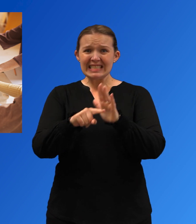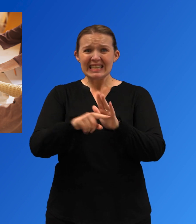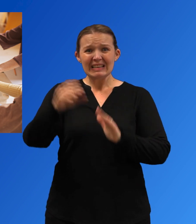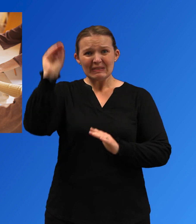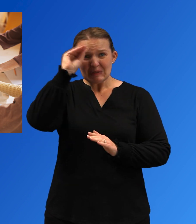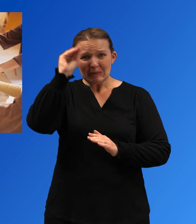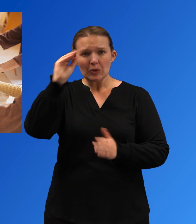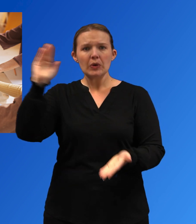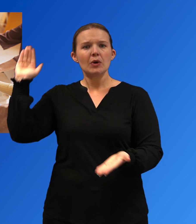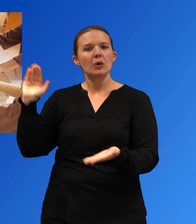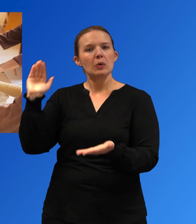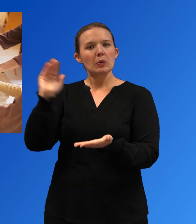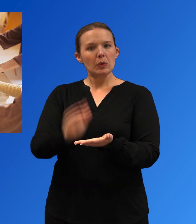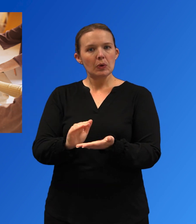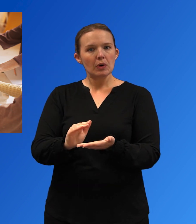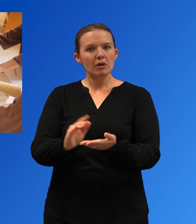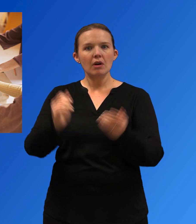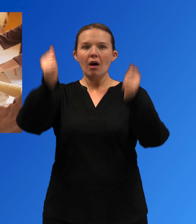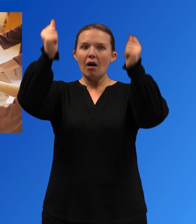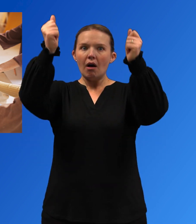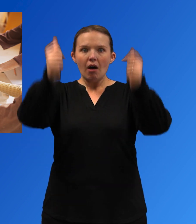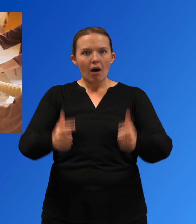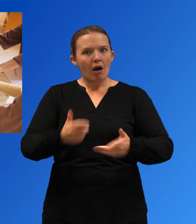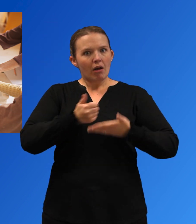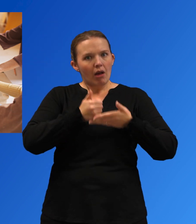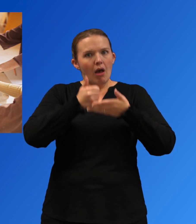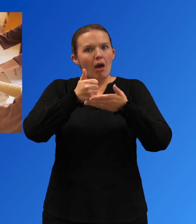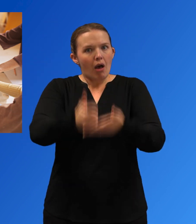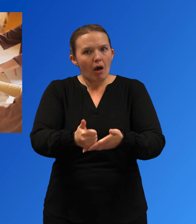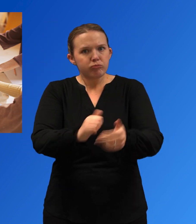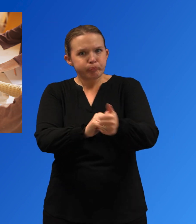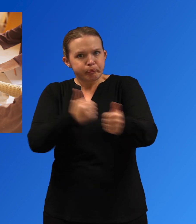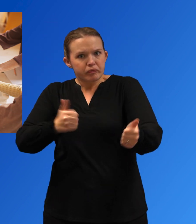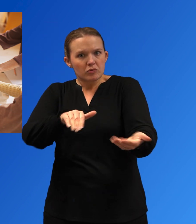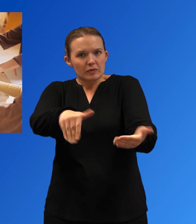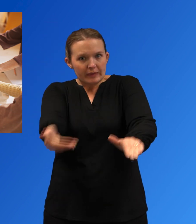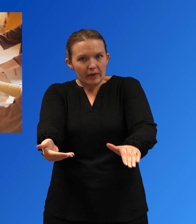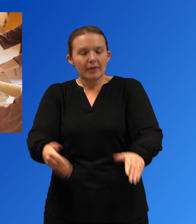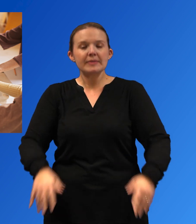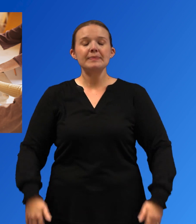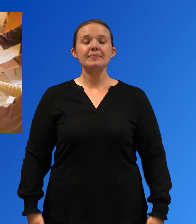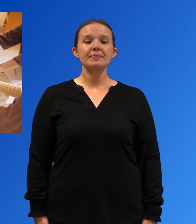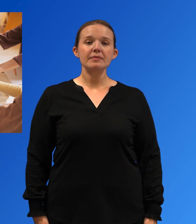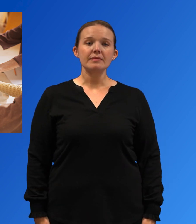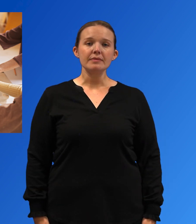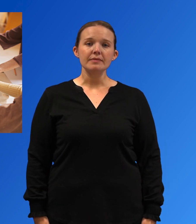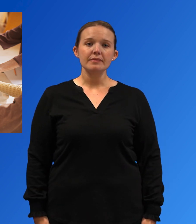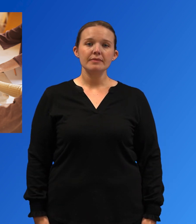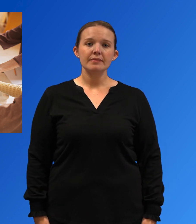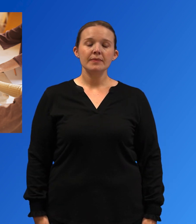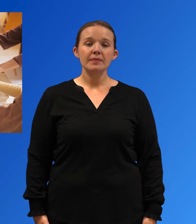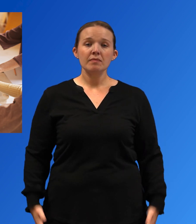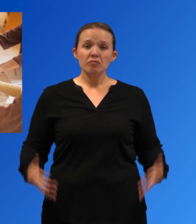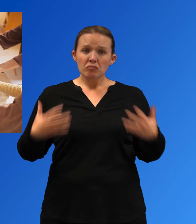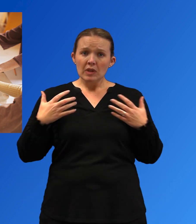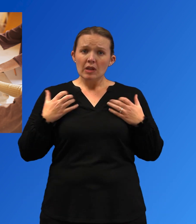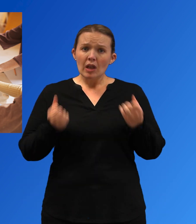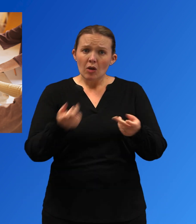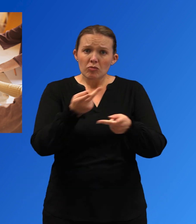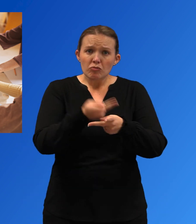acerca de buscar tratamiento para el trastorno por consumo de sustancias, los servicios de reducción de daños